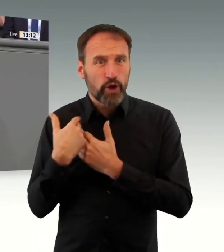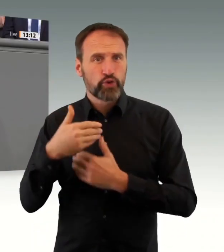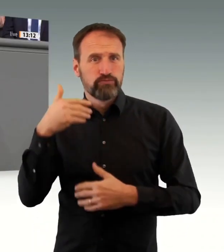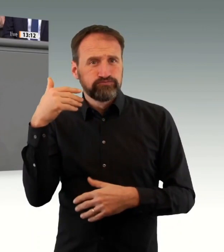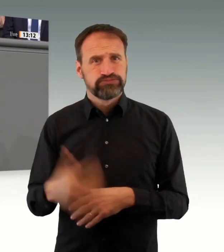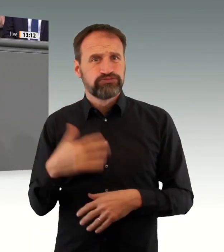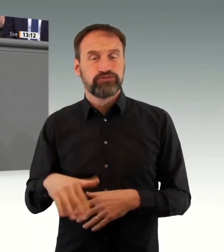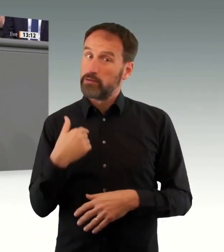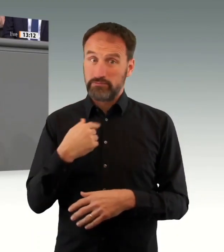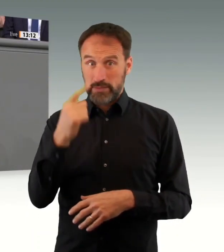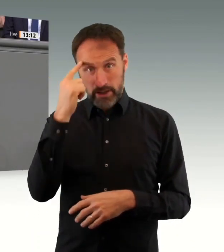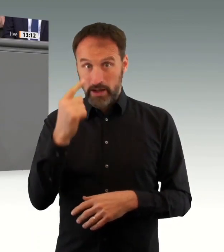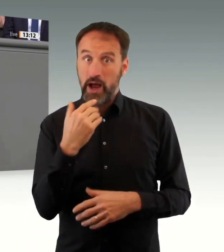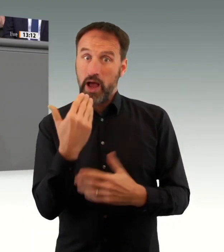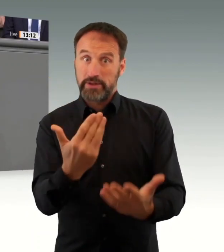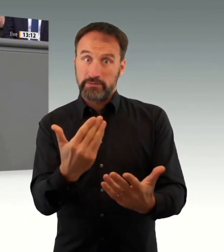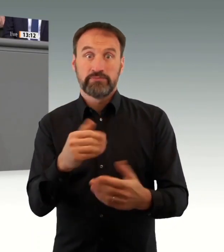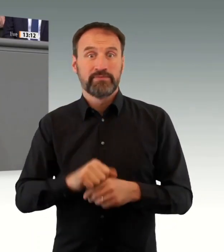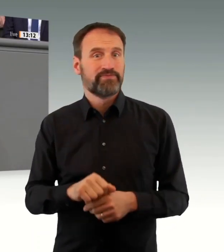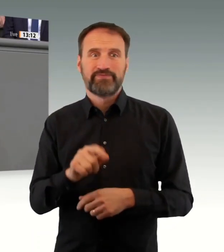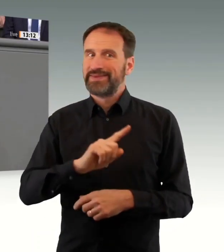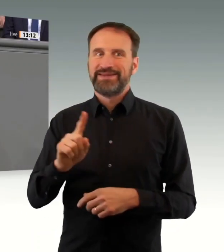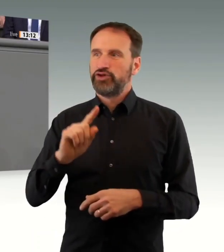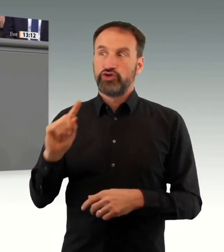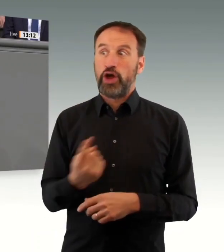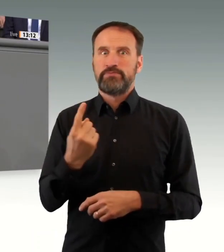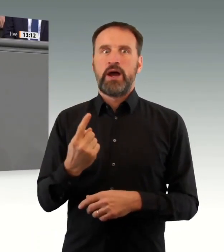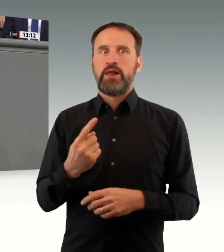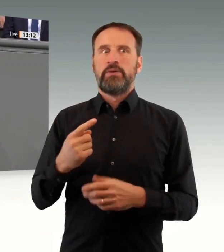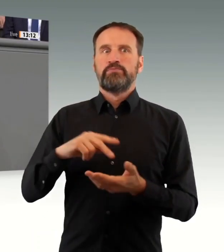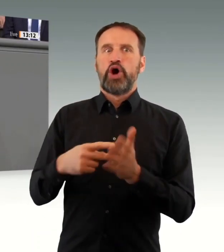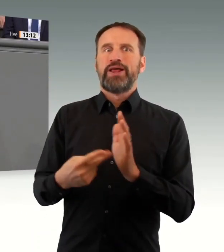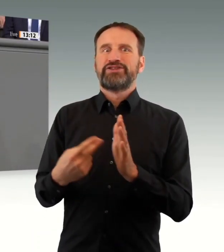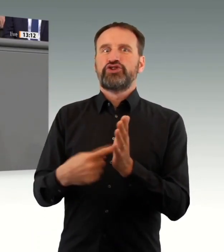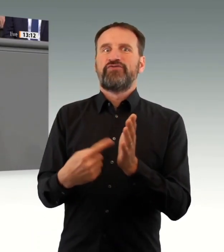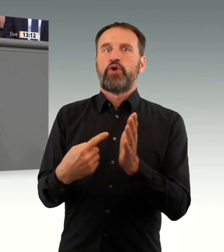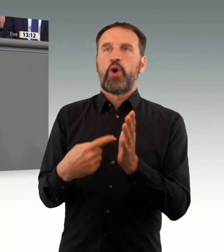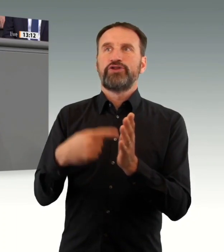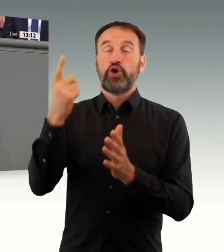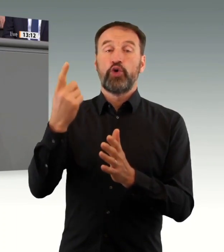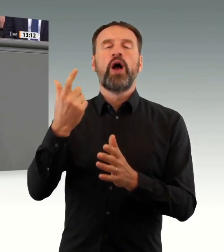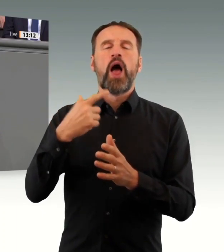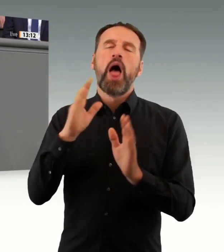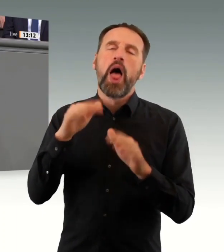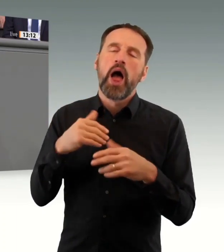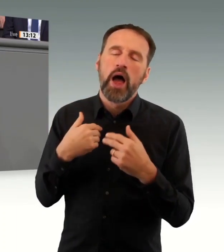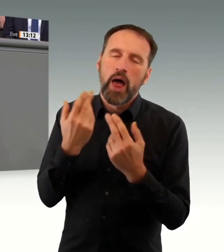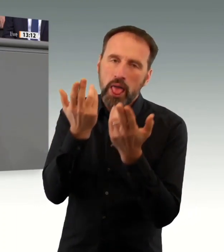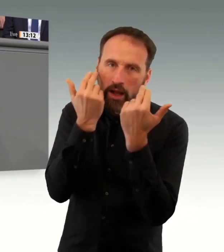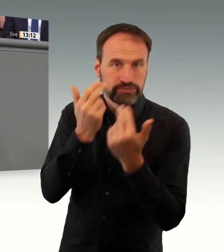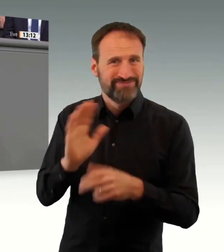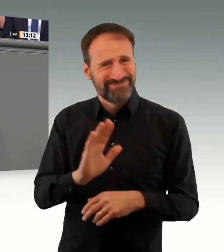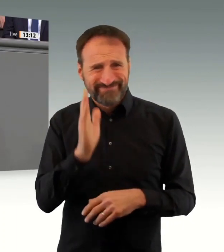unqualifizierten Herrn Söder oder eines Herrn Lauterbach ist ertragbar. Die Verantwortung für Schäden oder gar